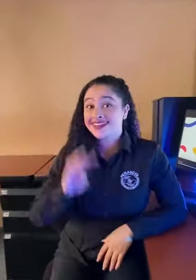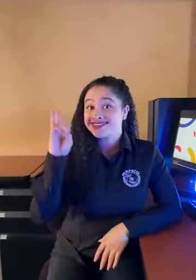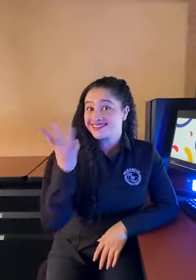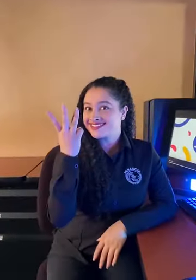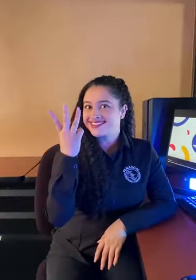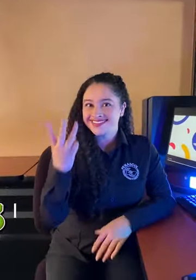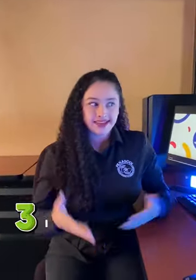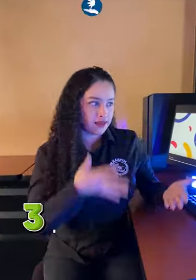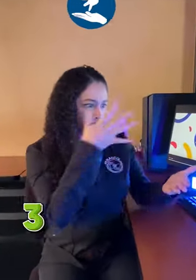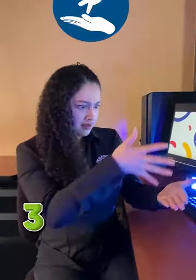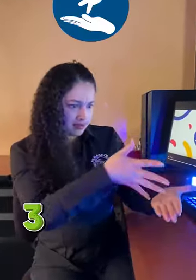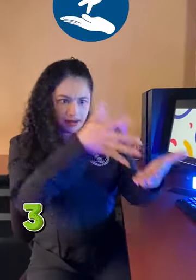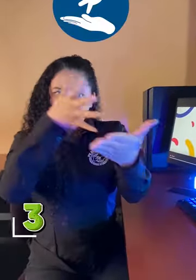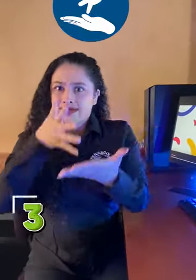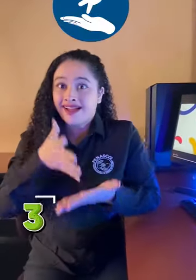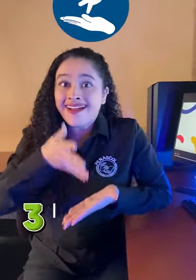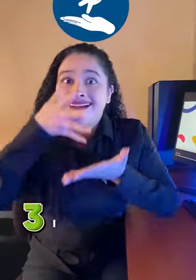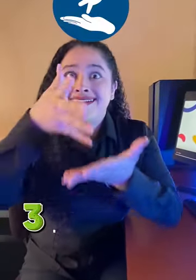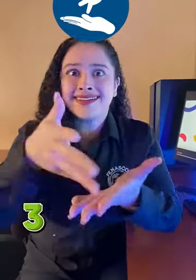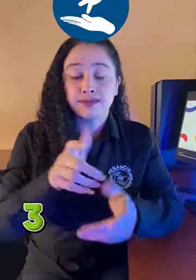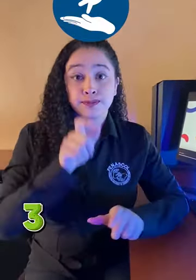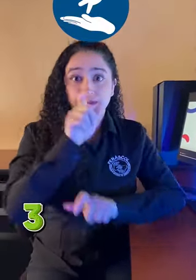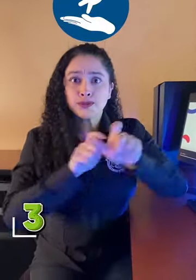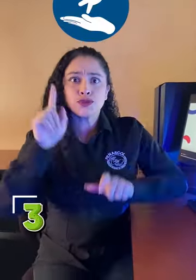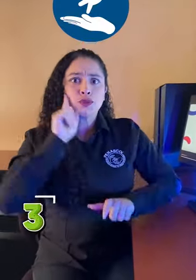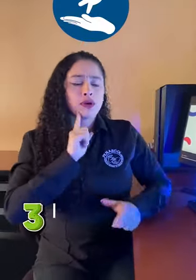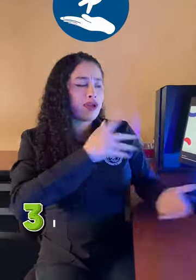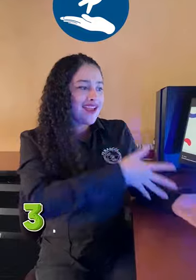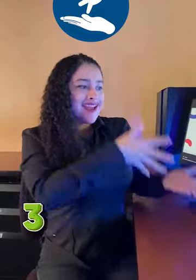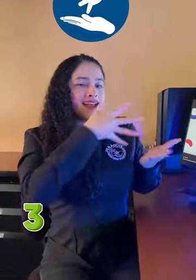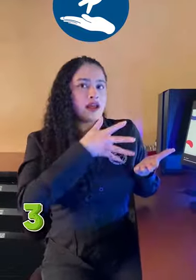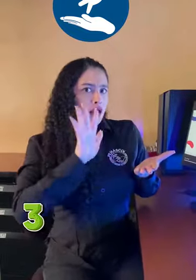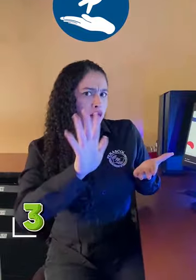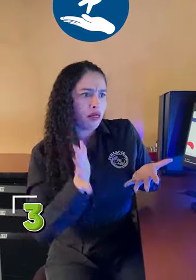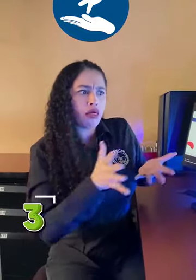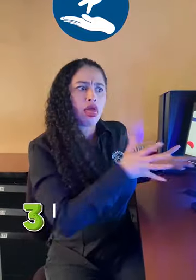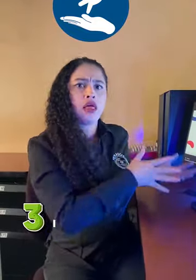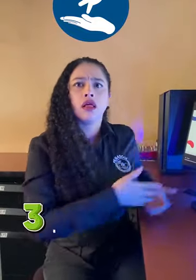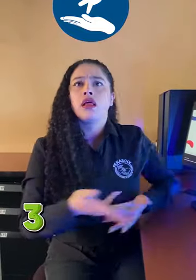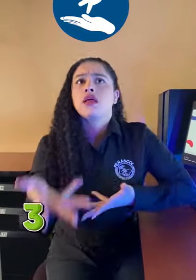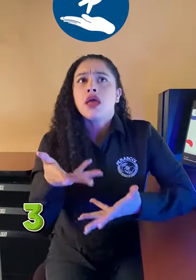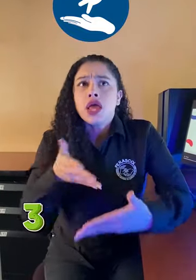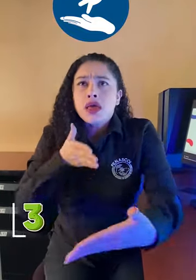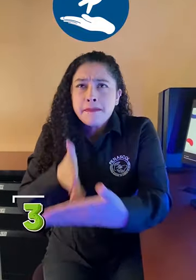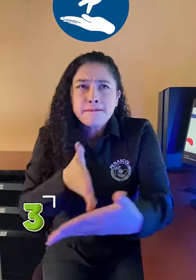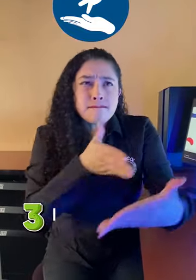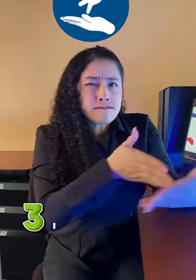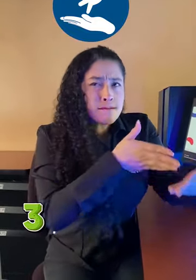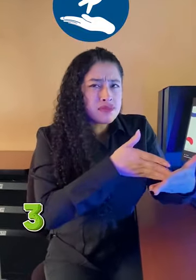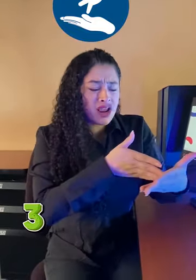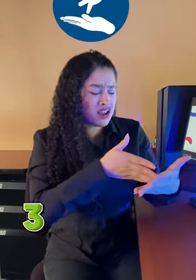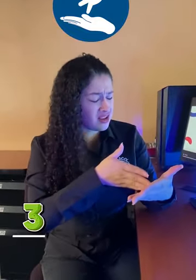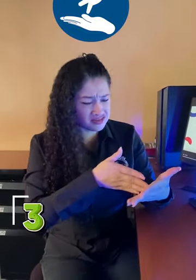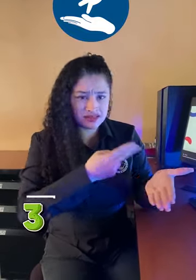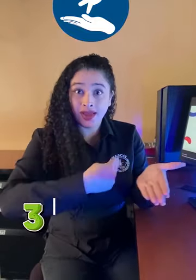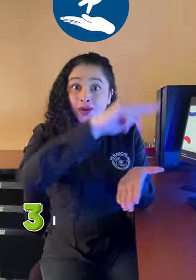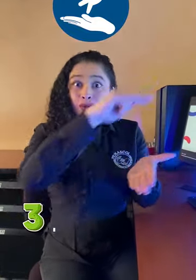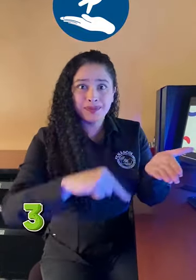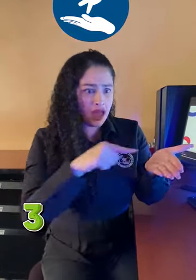Tercero, el servicio Ciel. Sin este servicio se encontrarían más barreras de comunicación, pero en línea con la accesibilidad que menciona la